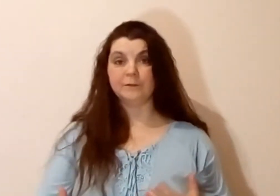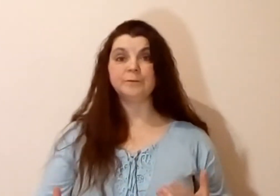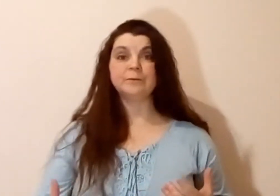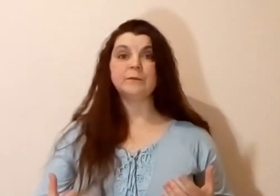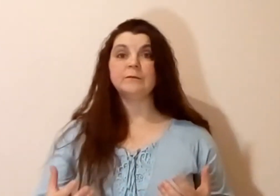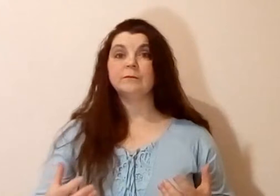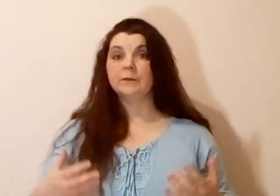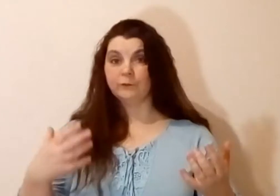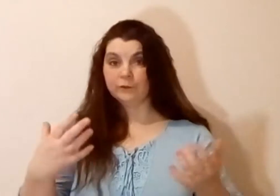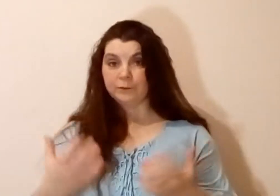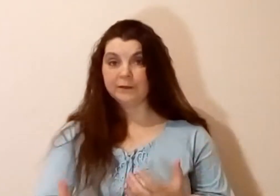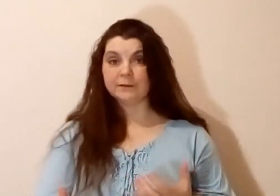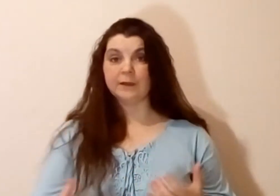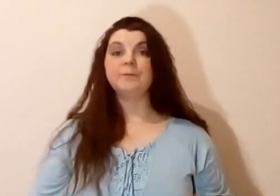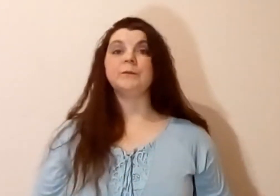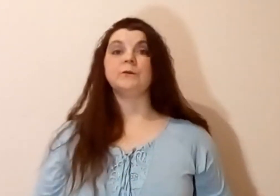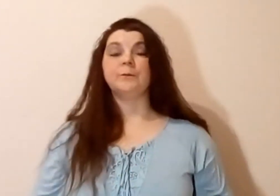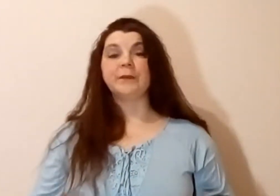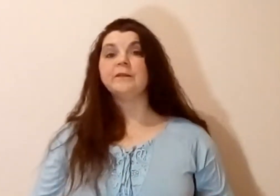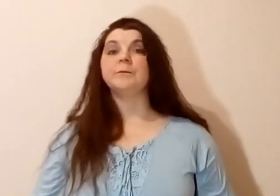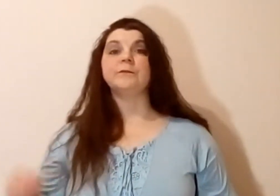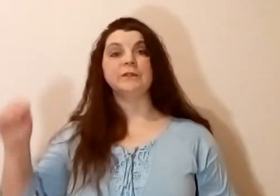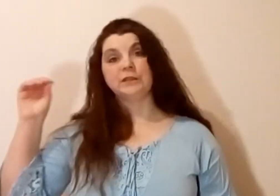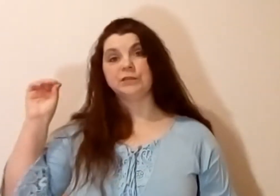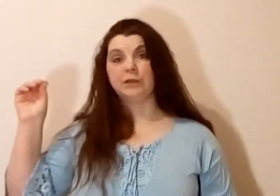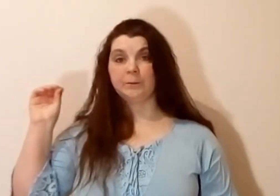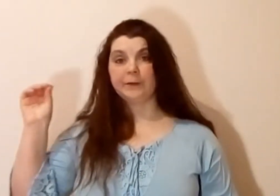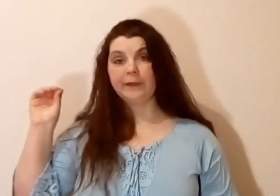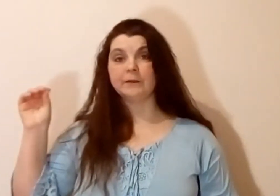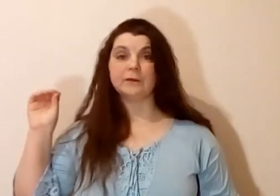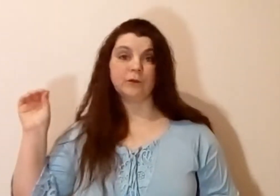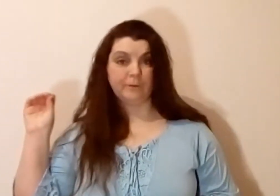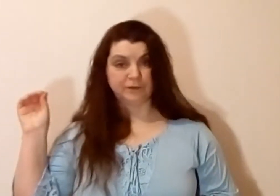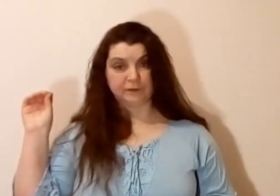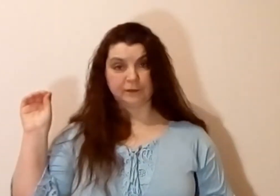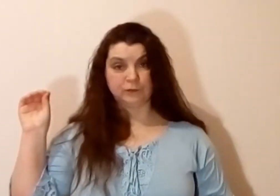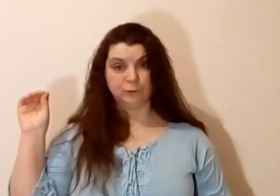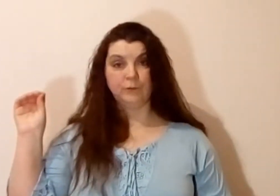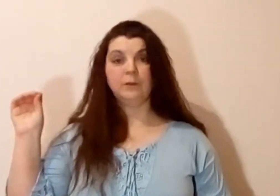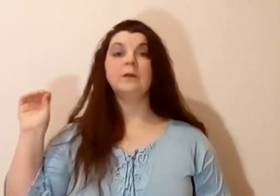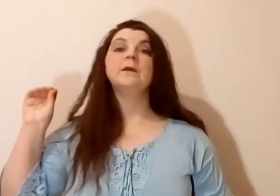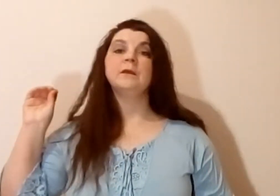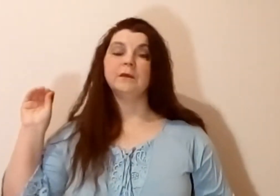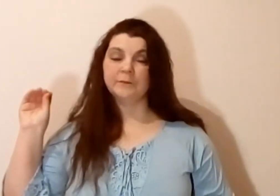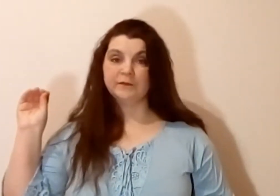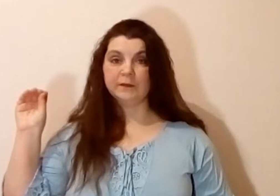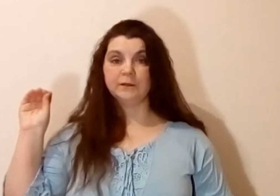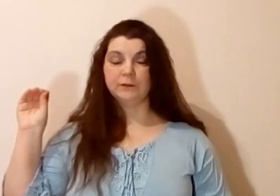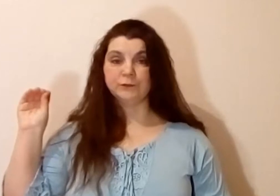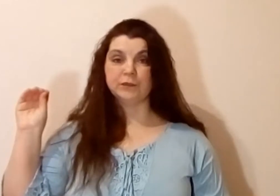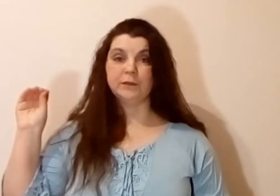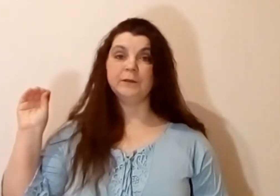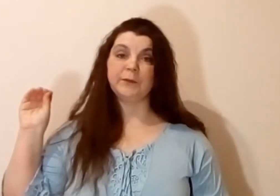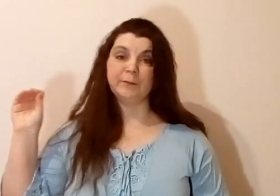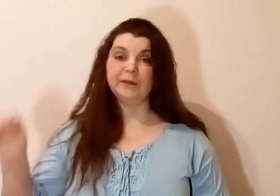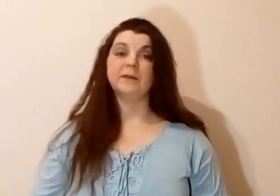успеха, да, то в принципе вот эти четыре правила, которые я вам сейчас покажу, их обязательно нужно применить.